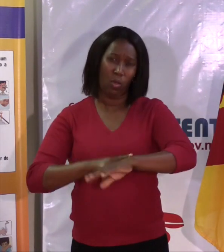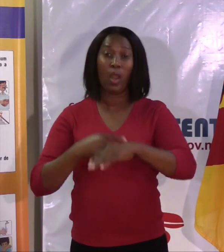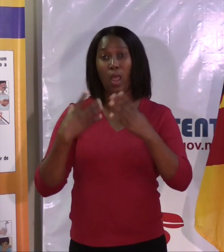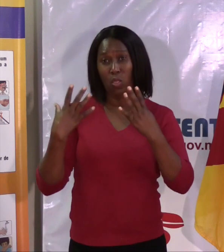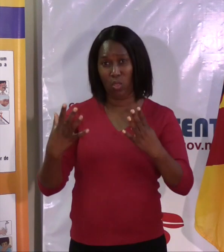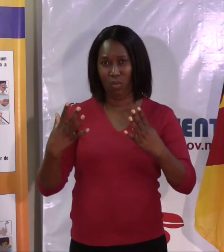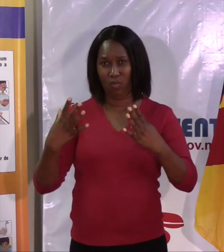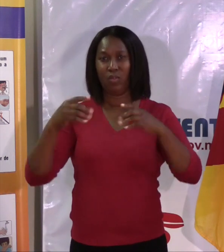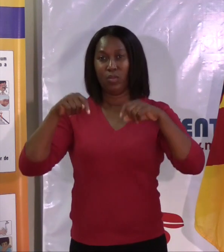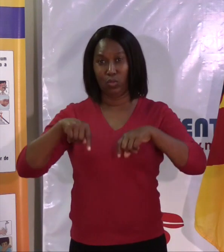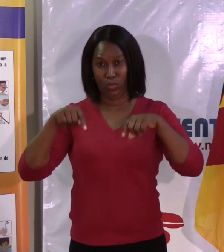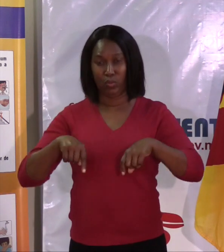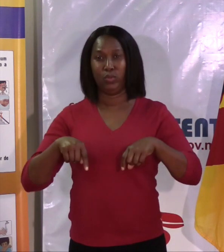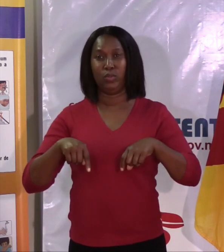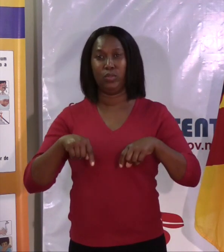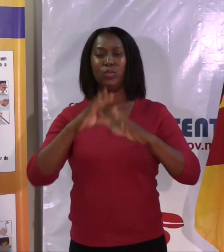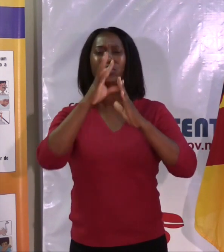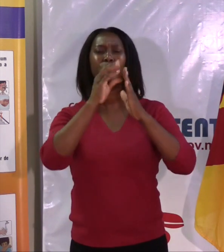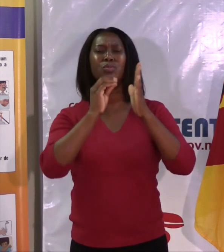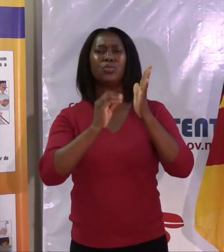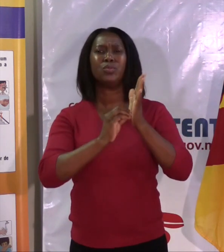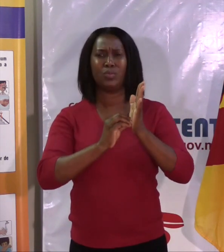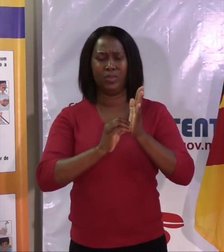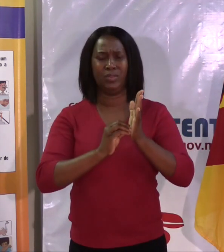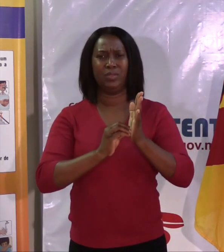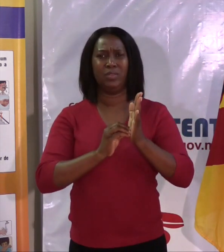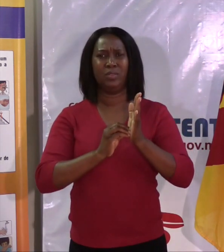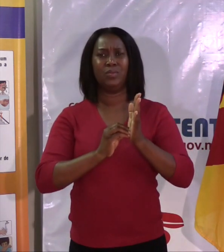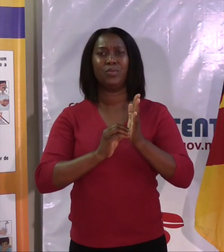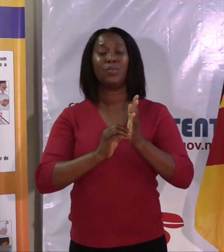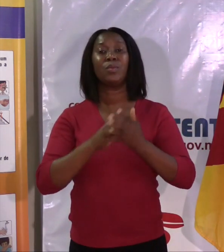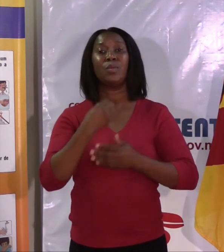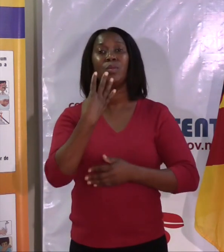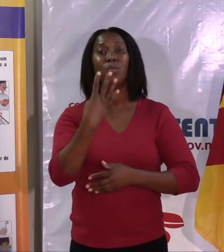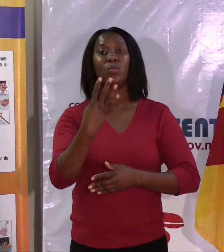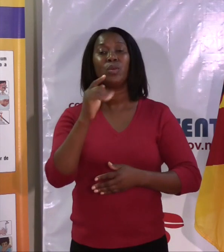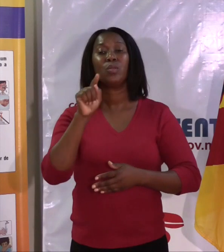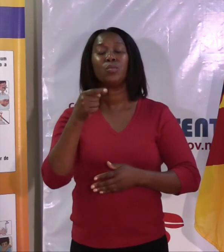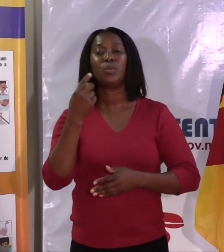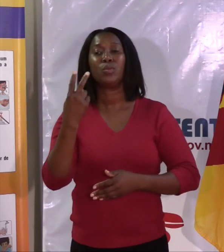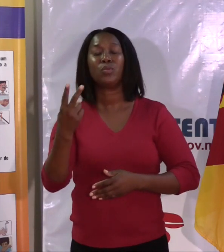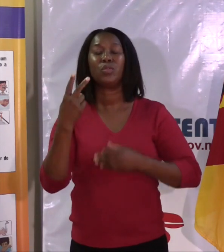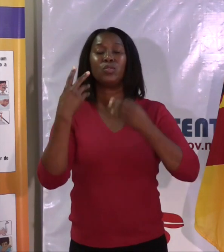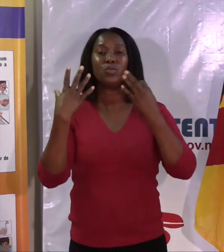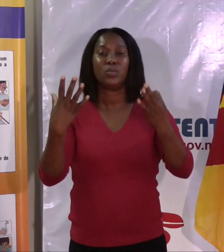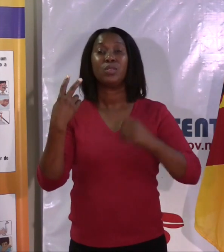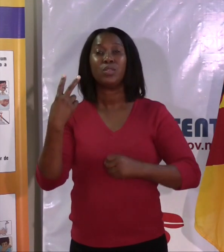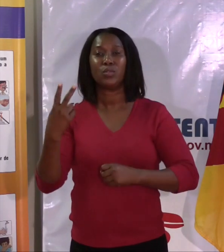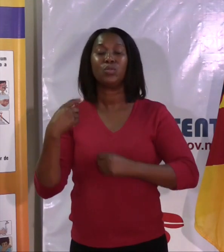2020, tinham sido registrados um total de 4.282 casos, com um